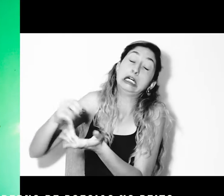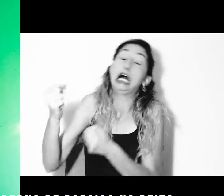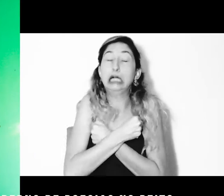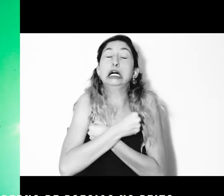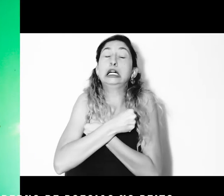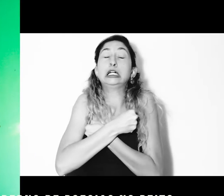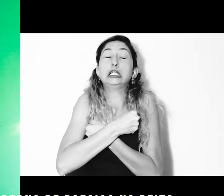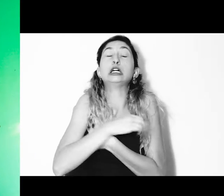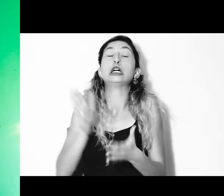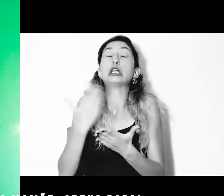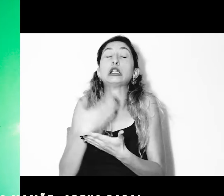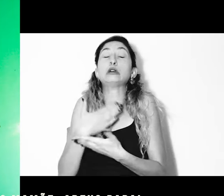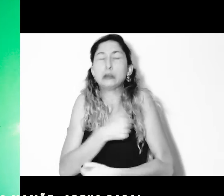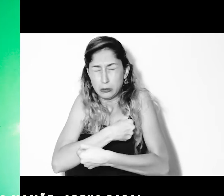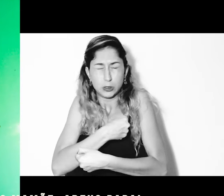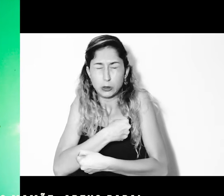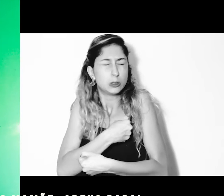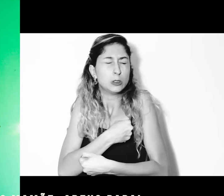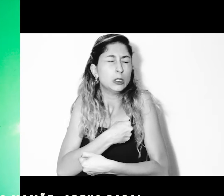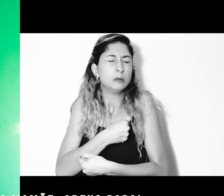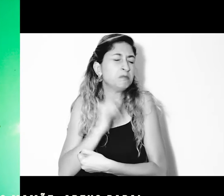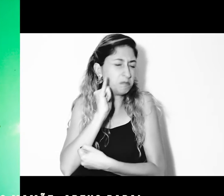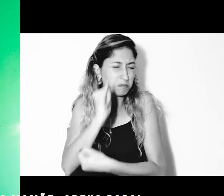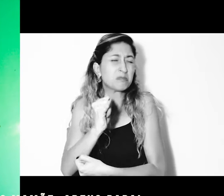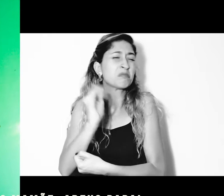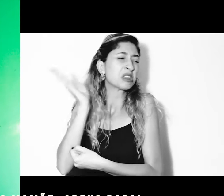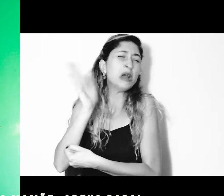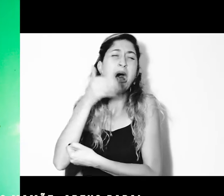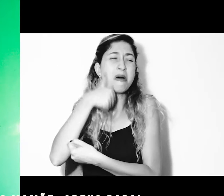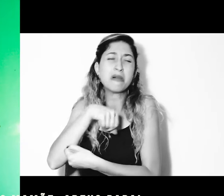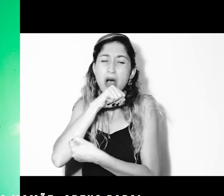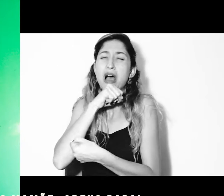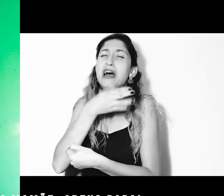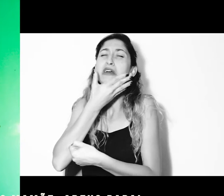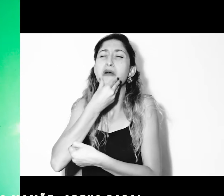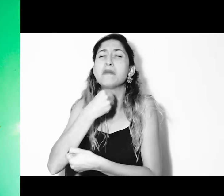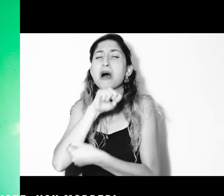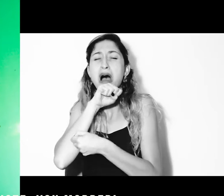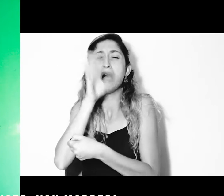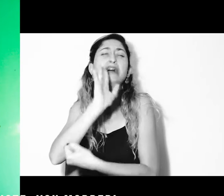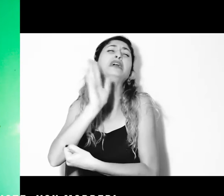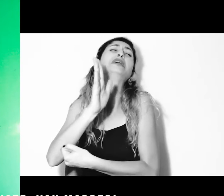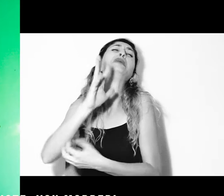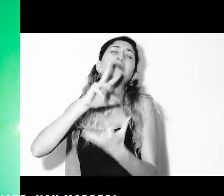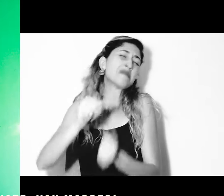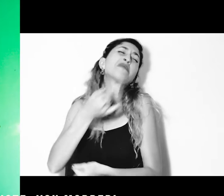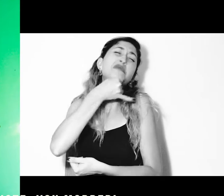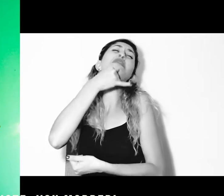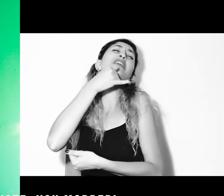caderno de poesias no peito e dizia Adeus mamãe, adeus papai. Mundo triste,